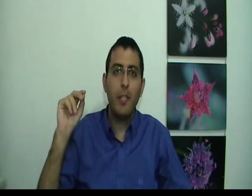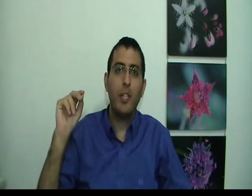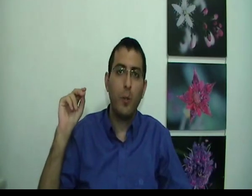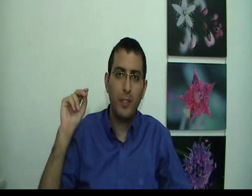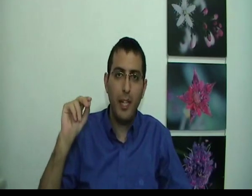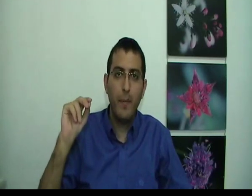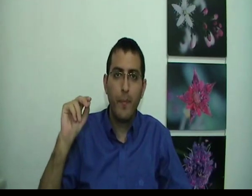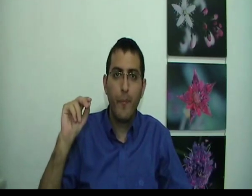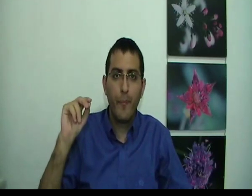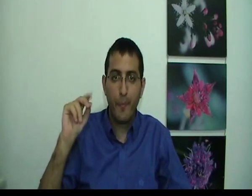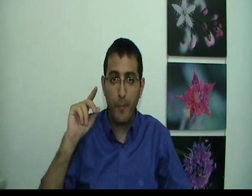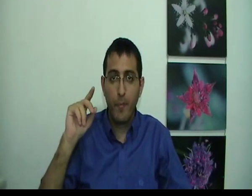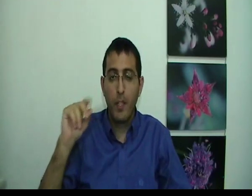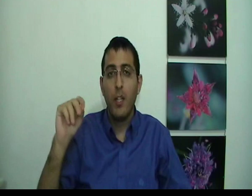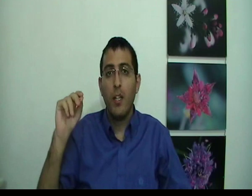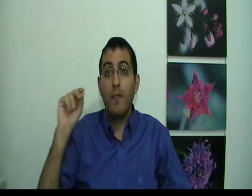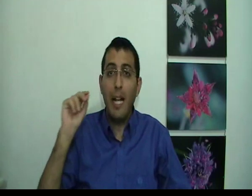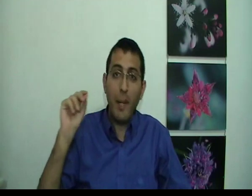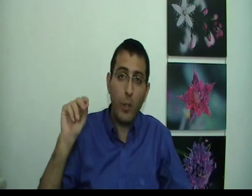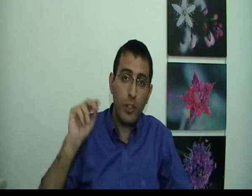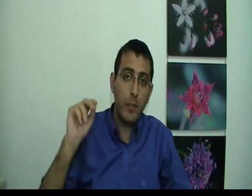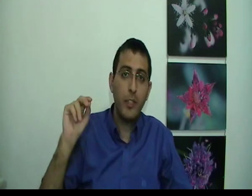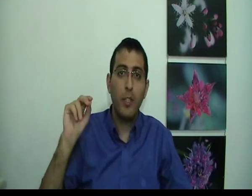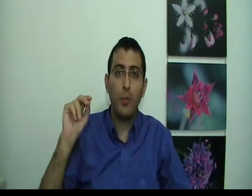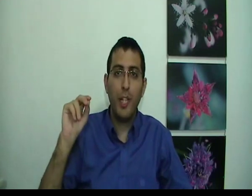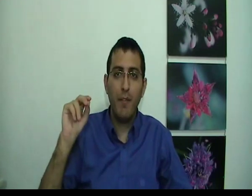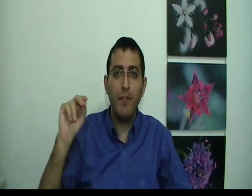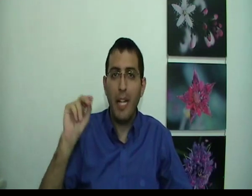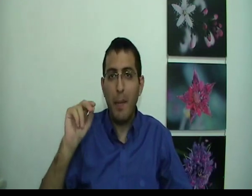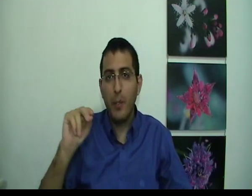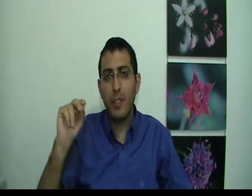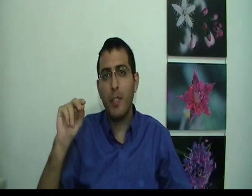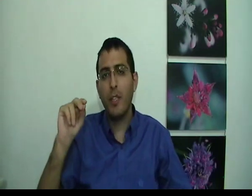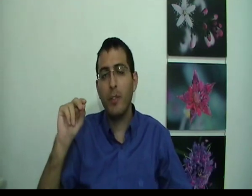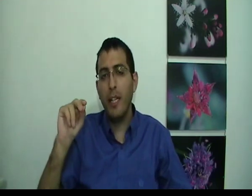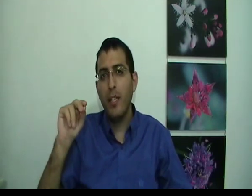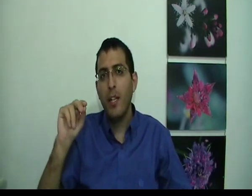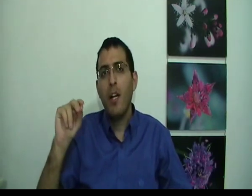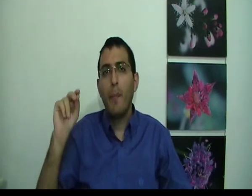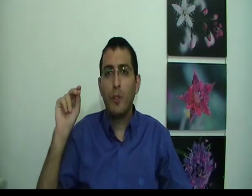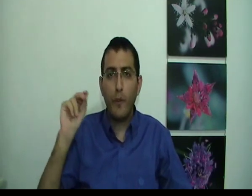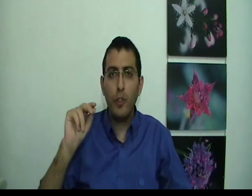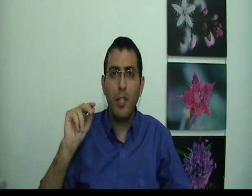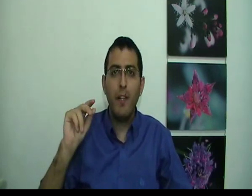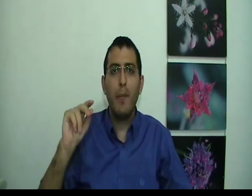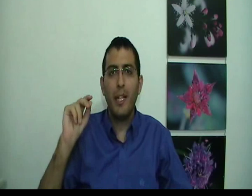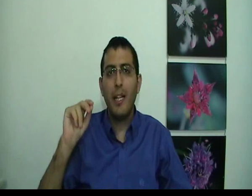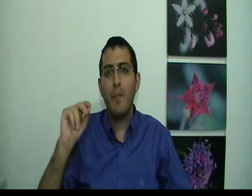מה שאני רוצה ולמה אני חושבת מה שאני חושב ולמה אני עושה את מה שאני עושה בסופו של דבר בן אדם